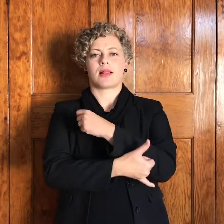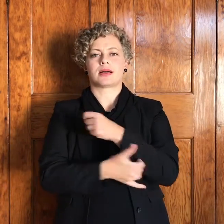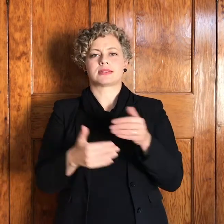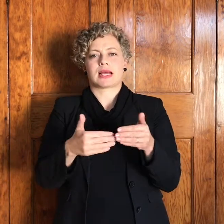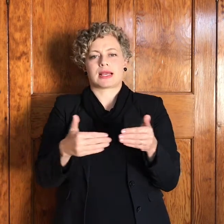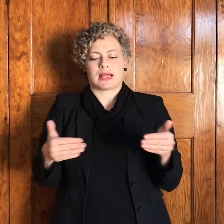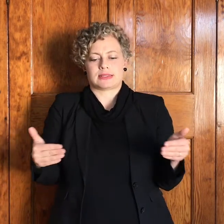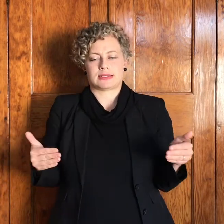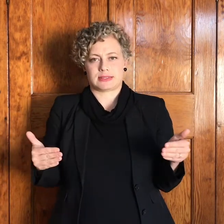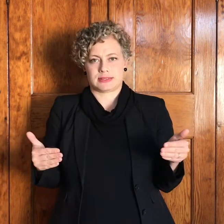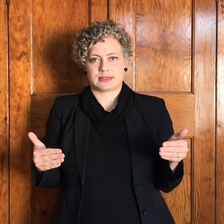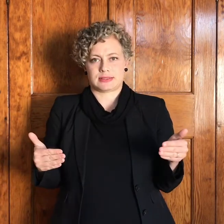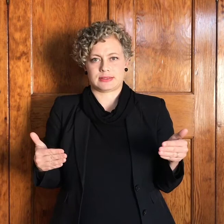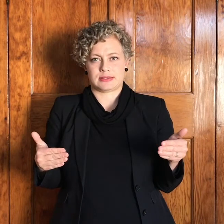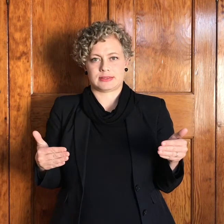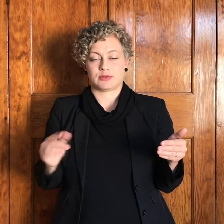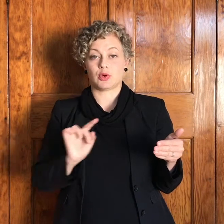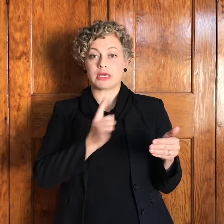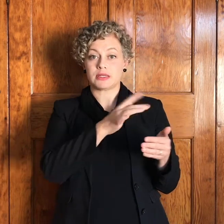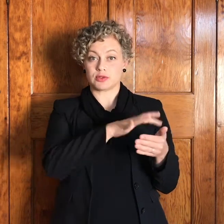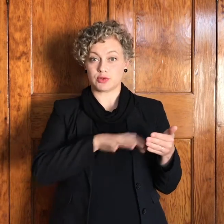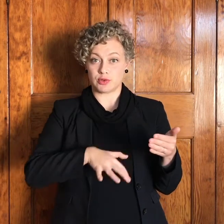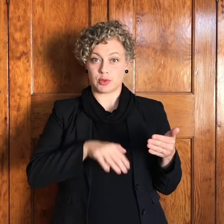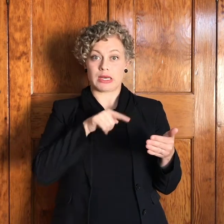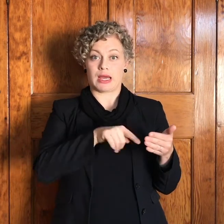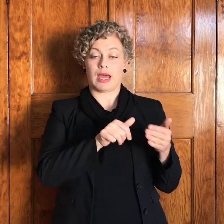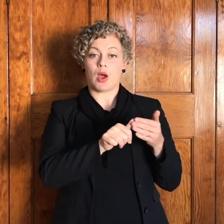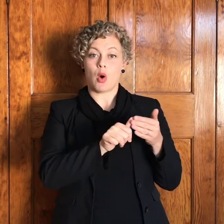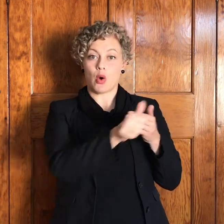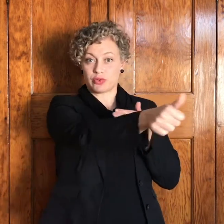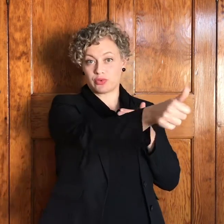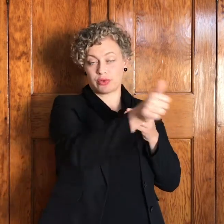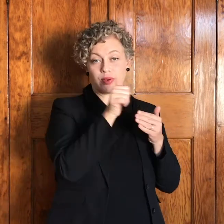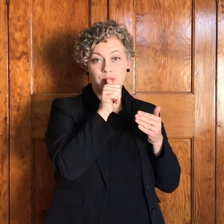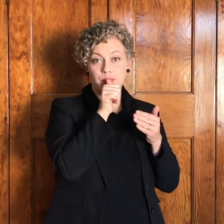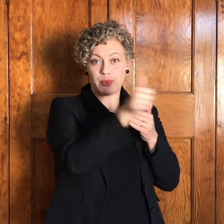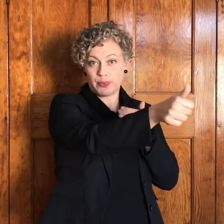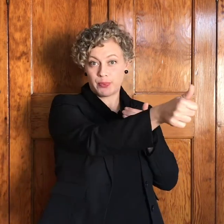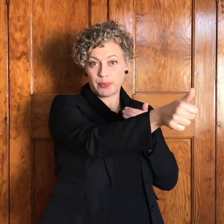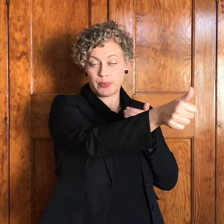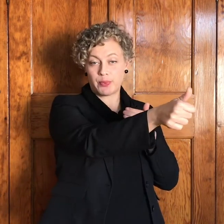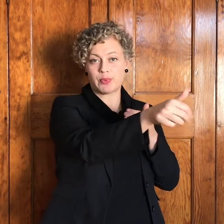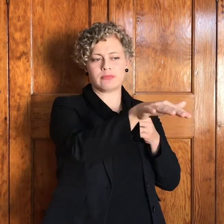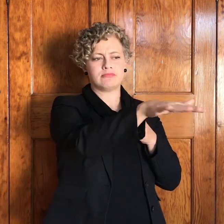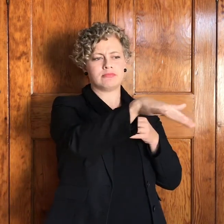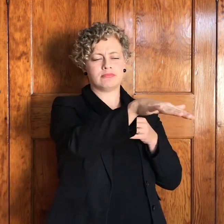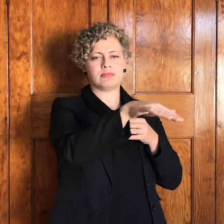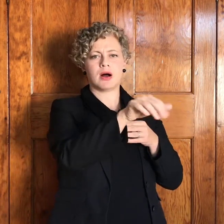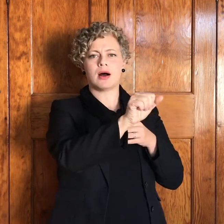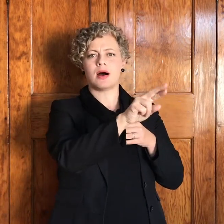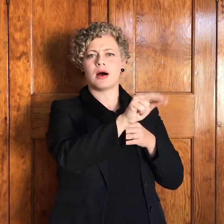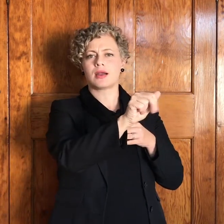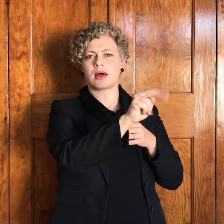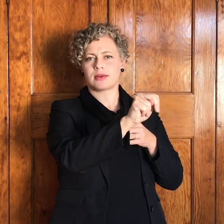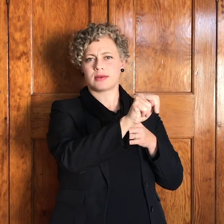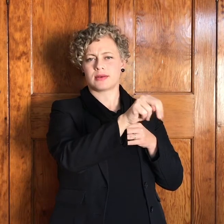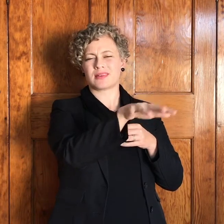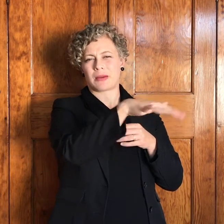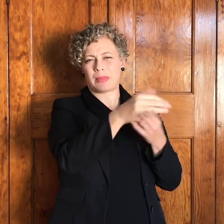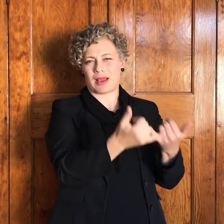die eerste op pad uit hy vlug na Aram dis waar die huidige Syrie is en hy steek